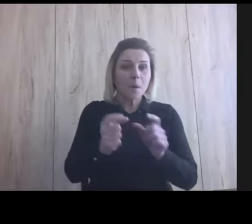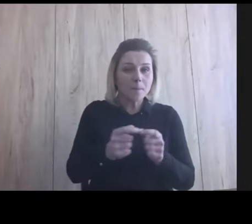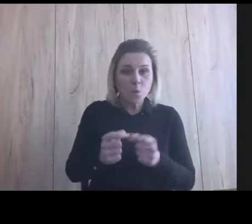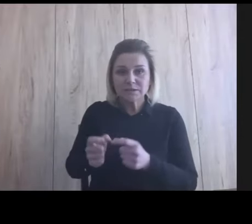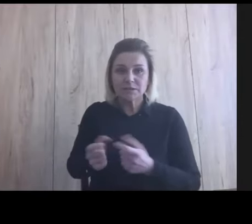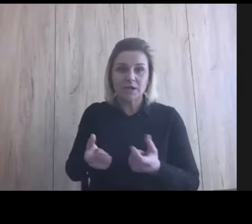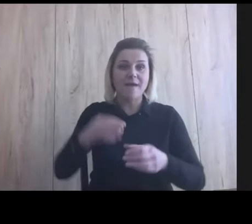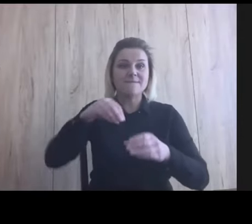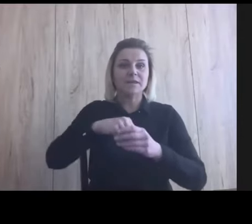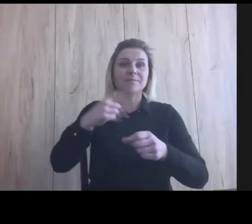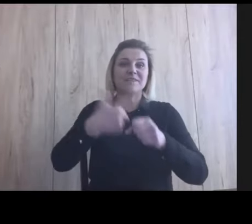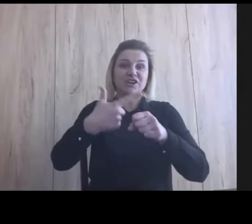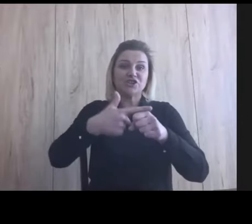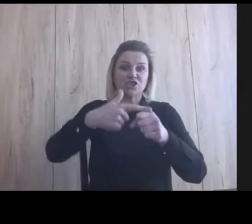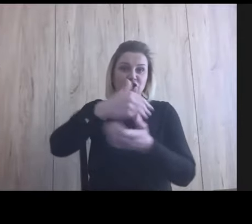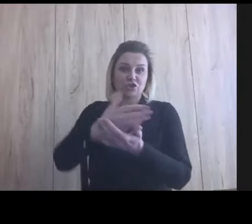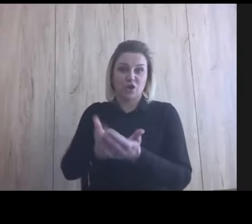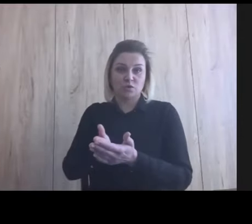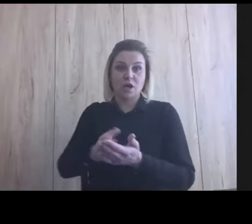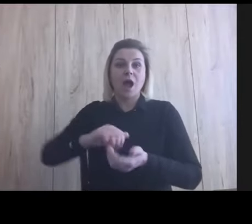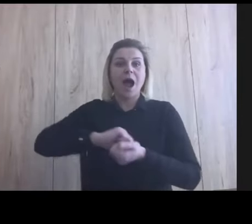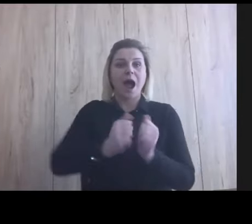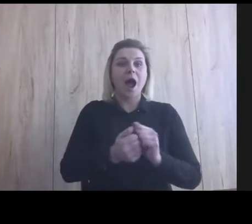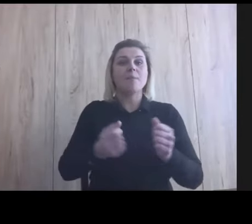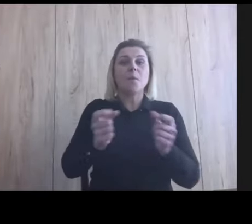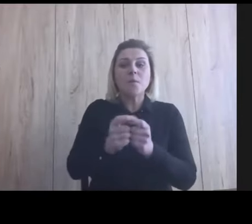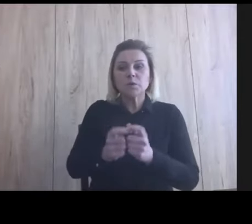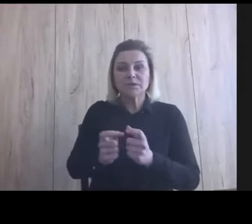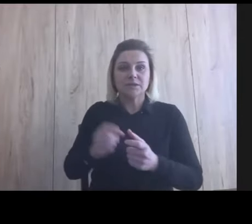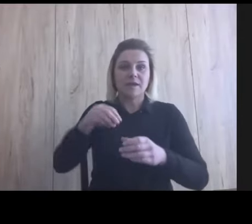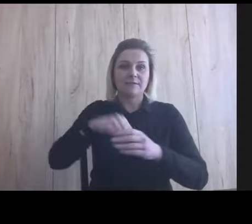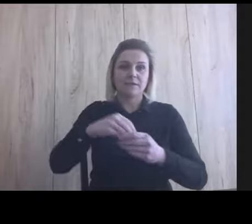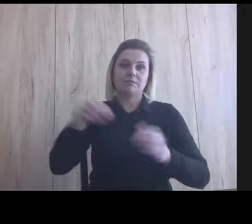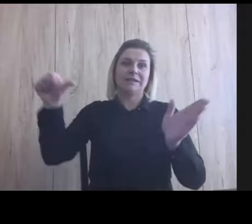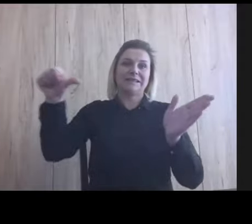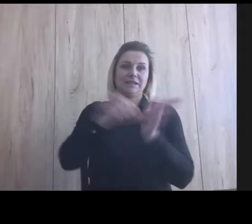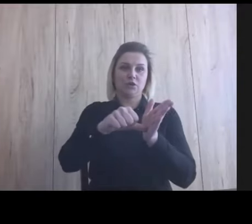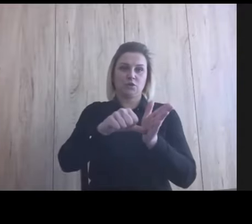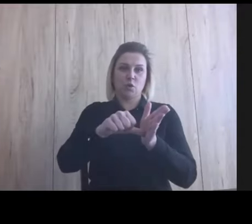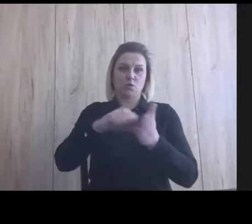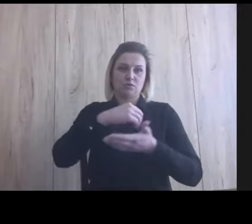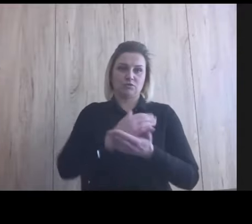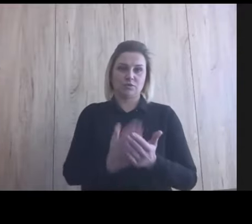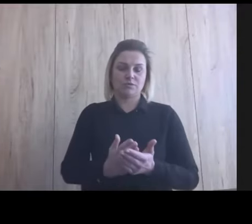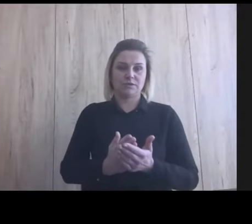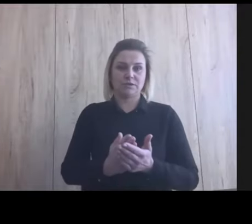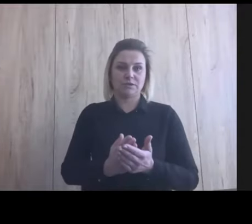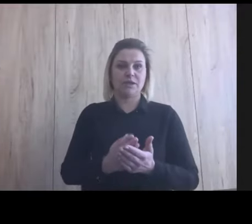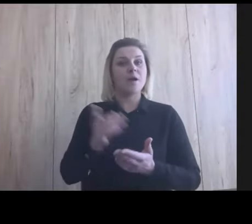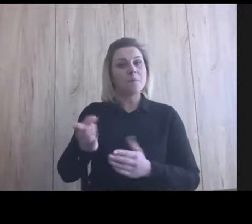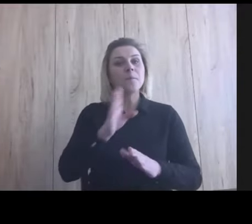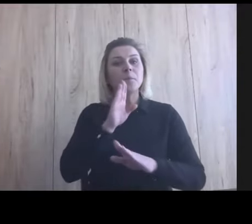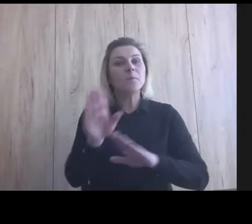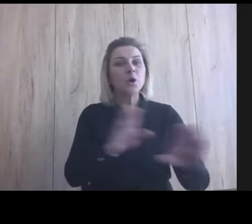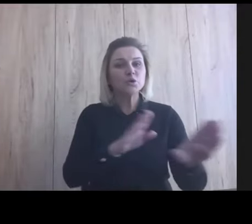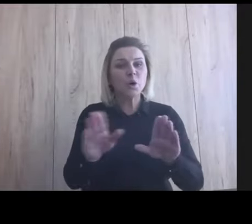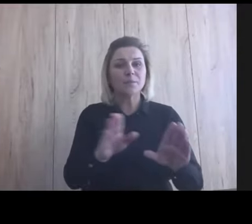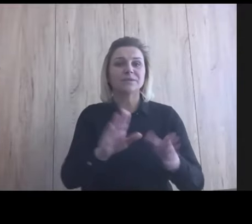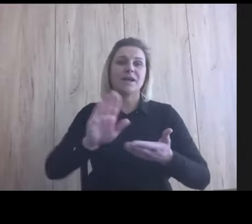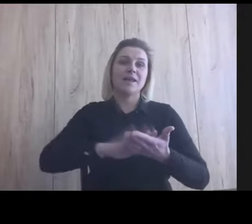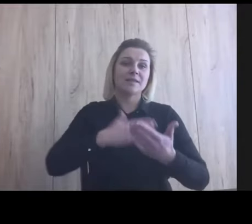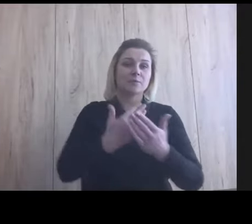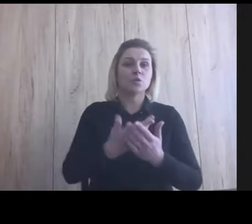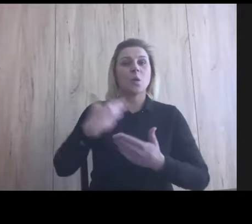dwudziestoelementowe, a mogą być puzzle, które mają tysiąc elementów. I podobnie tutaj, jakbyśmy dali na przykład